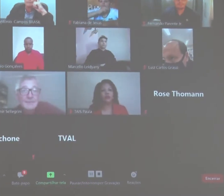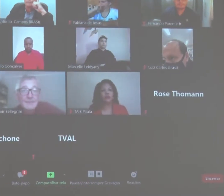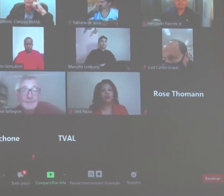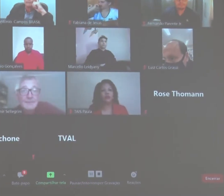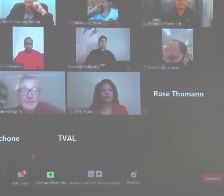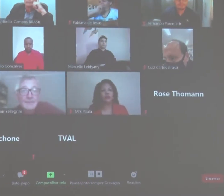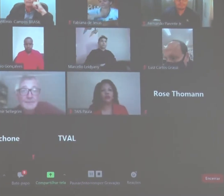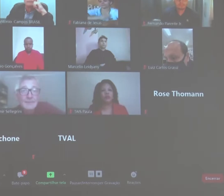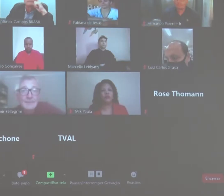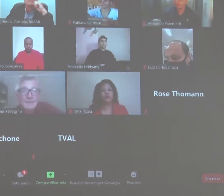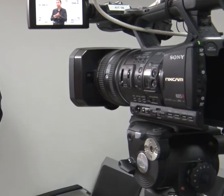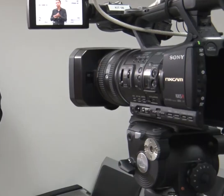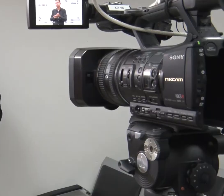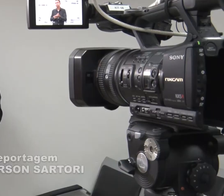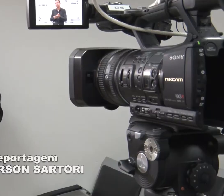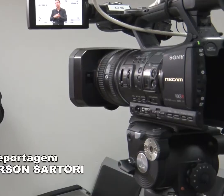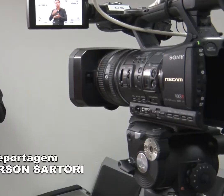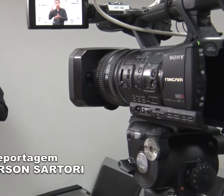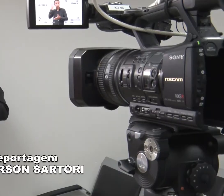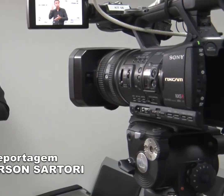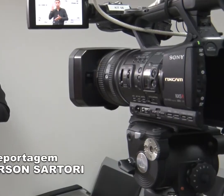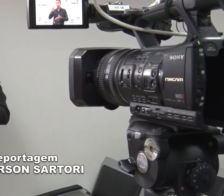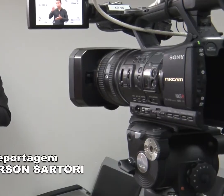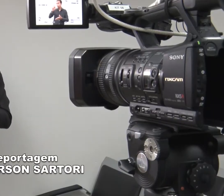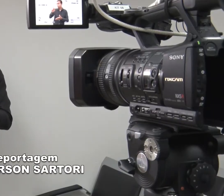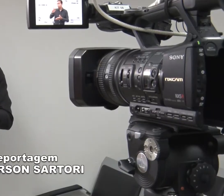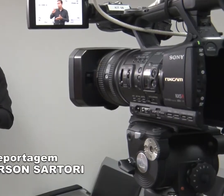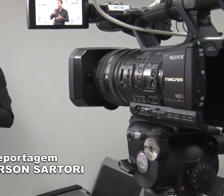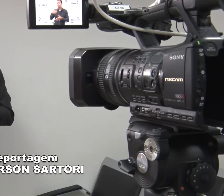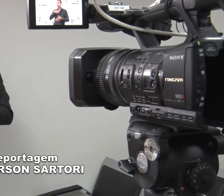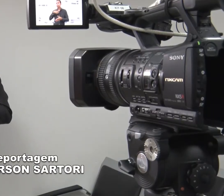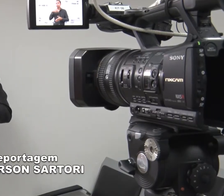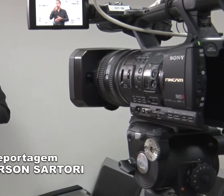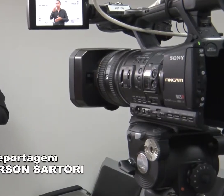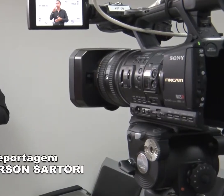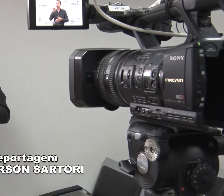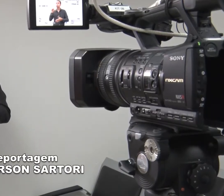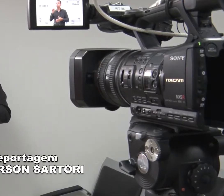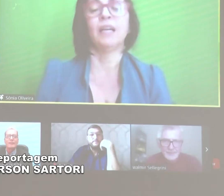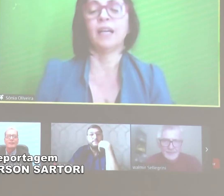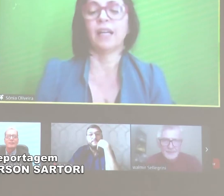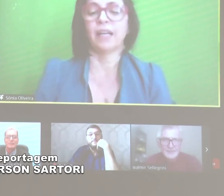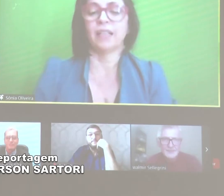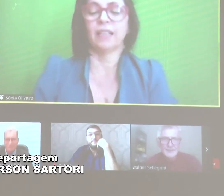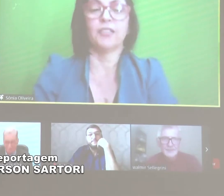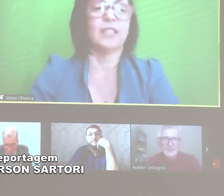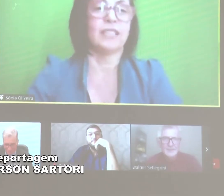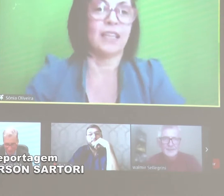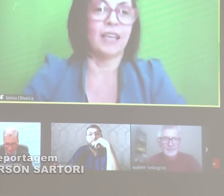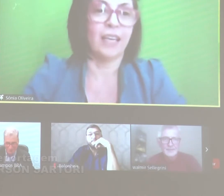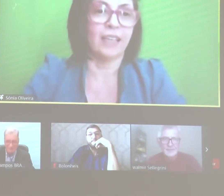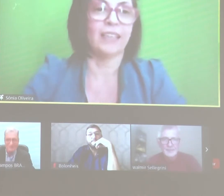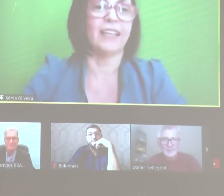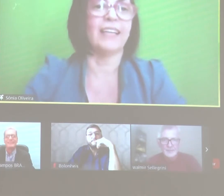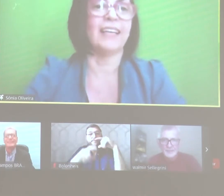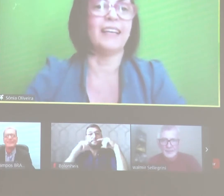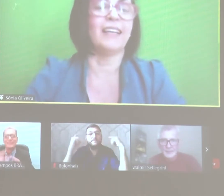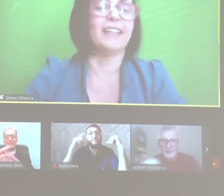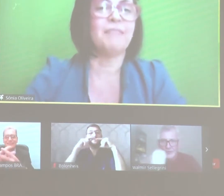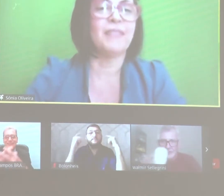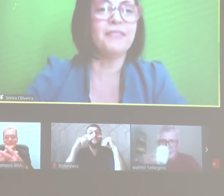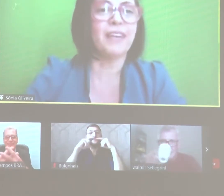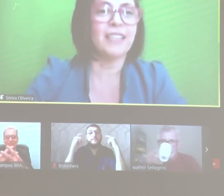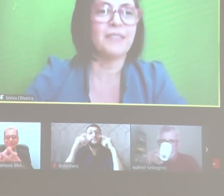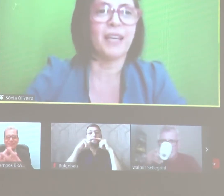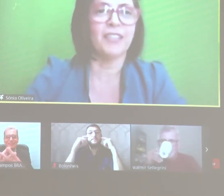Foi por meio de uma live, também com transmissão pela TV Assembleia, que em Mato Grosso, além de participantes de outras localidades do país, puderam